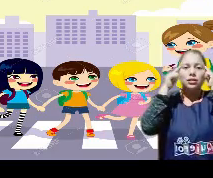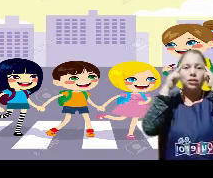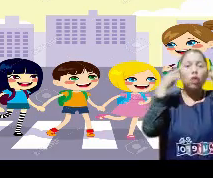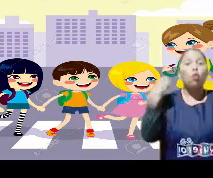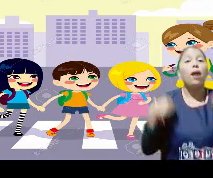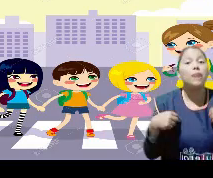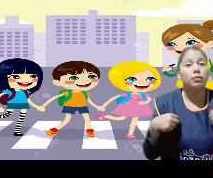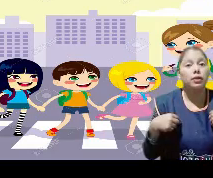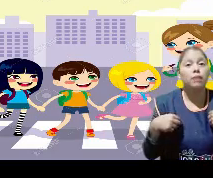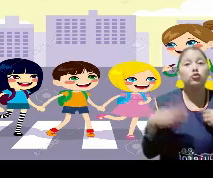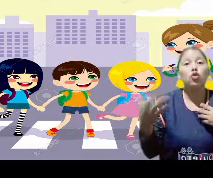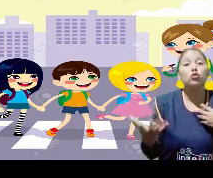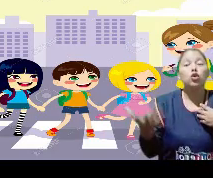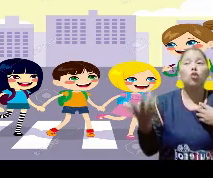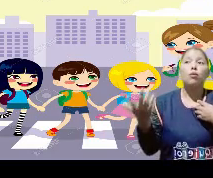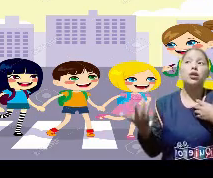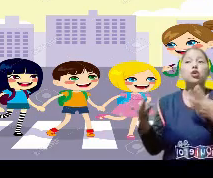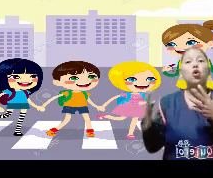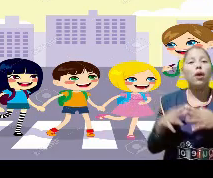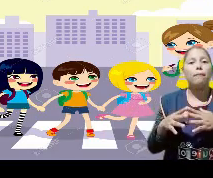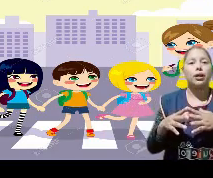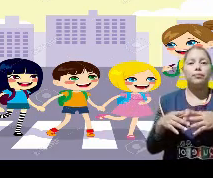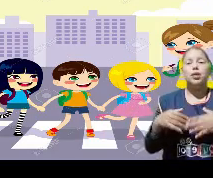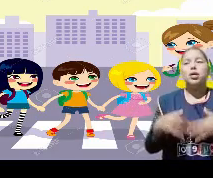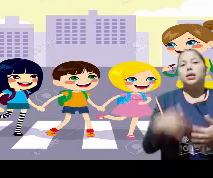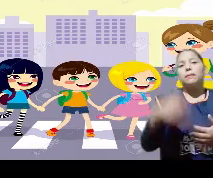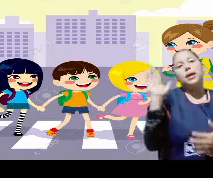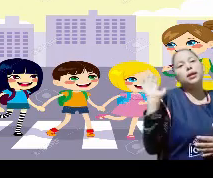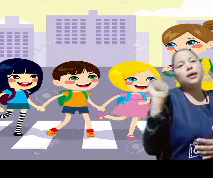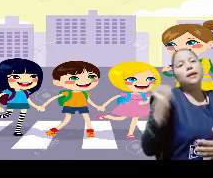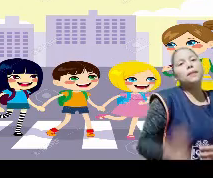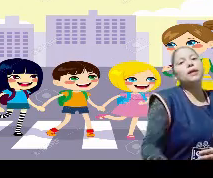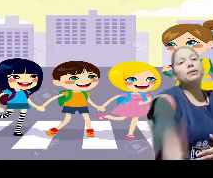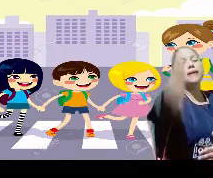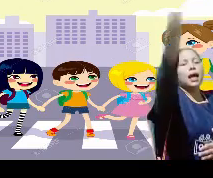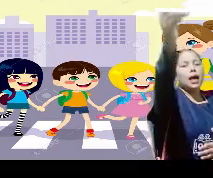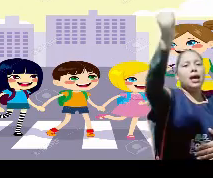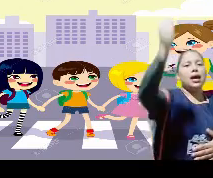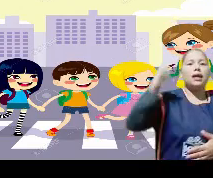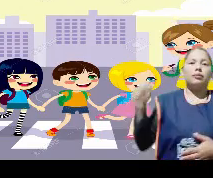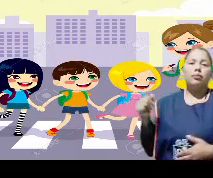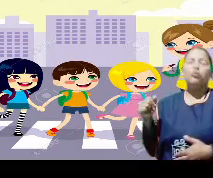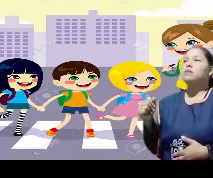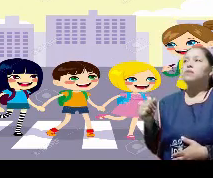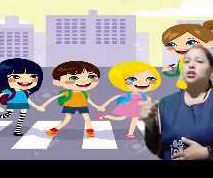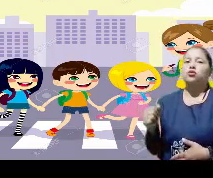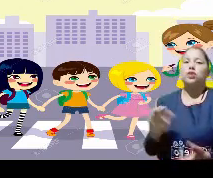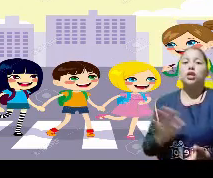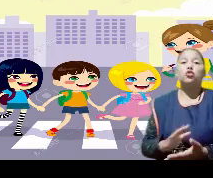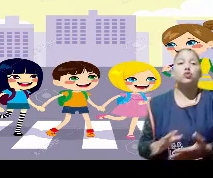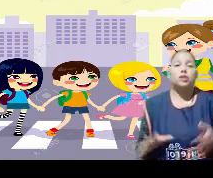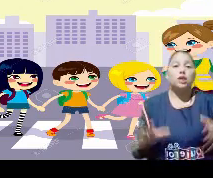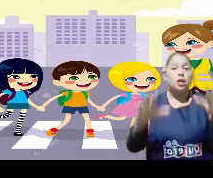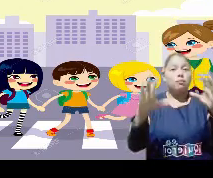reflexionar, o ámbar, ¿verdad? Muchos lo conocen como amarillo o ámbar. Verde para pasar, muy bien, mis niños.